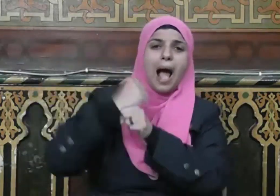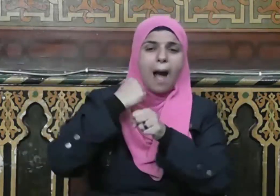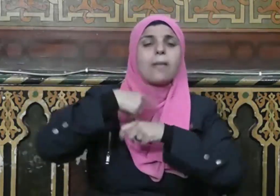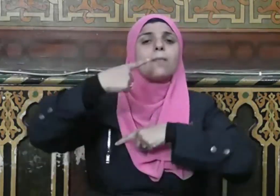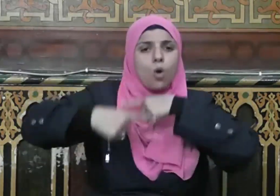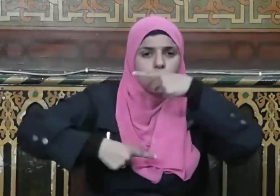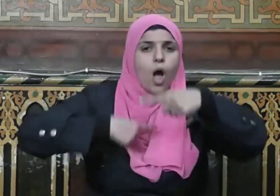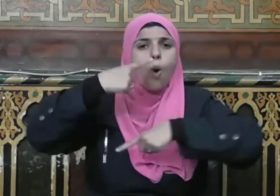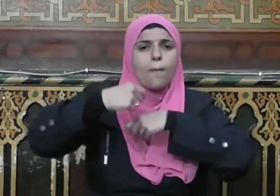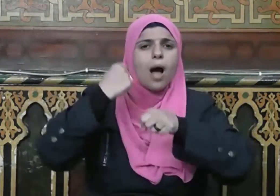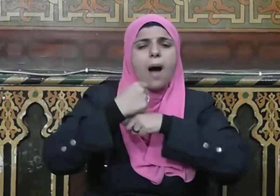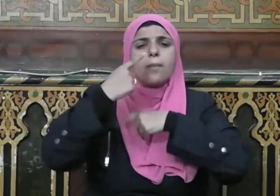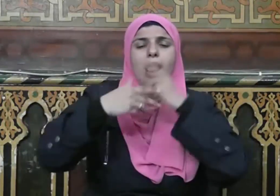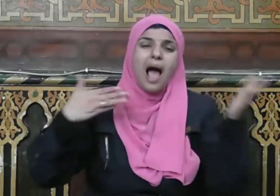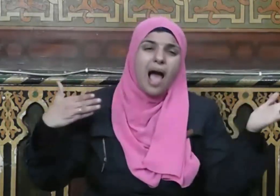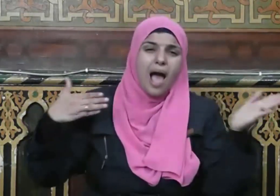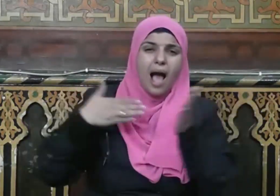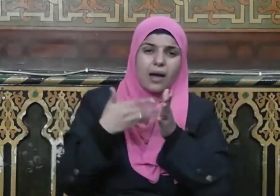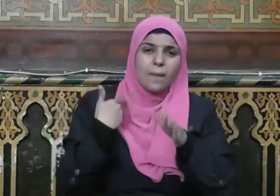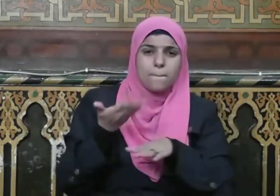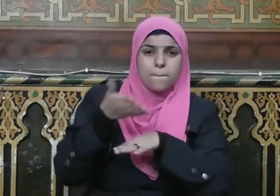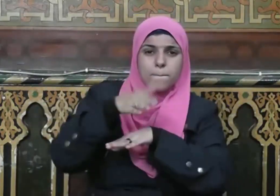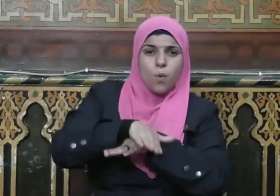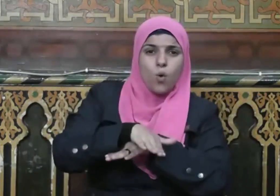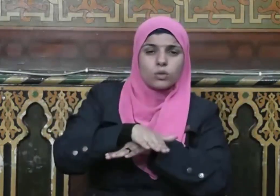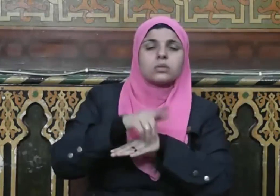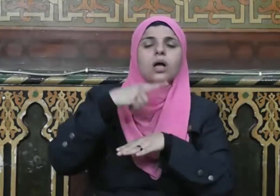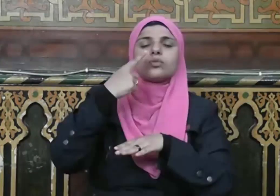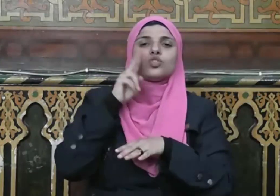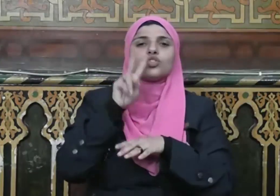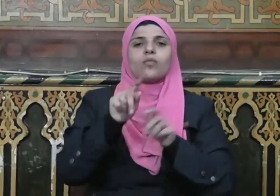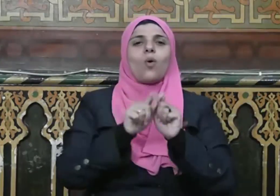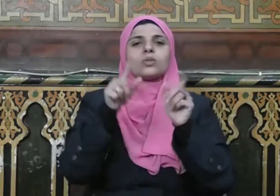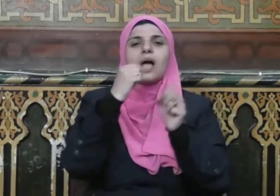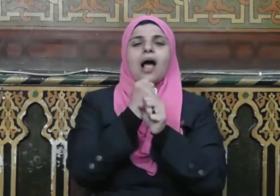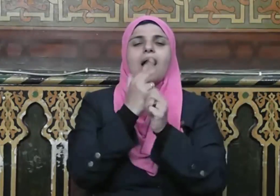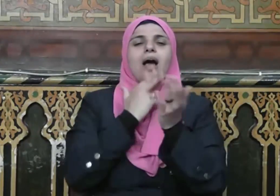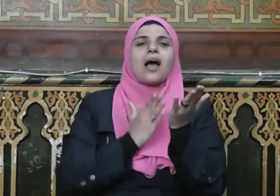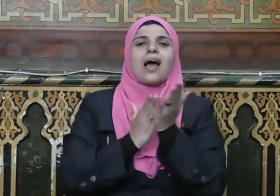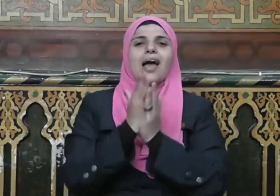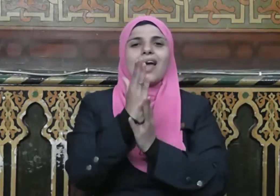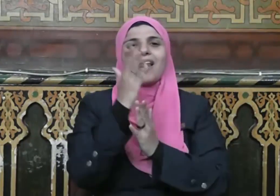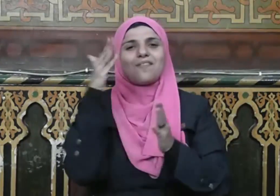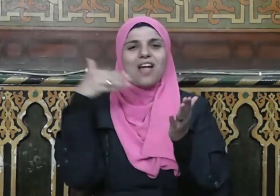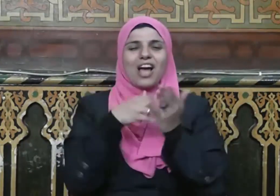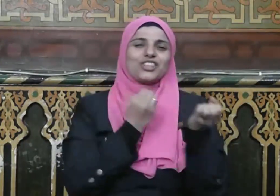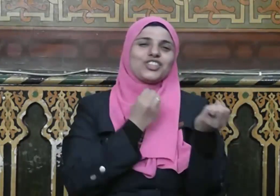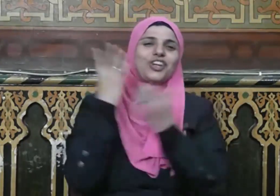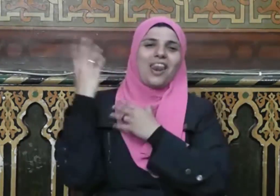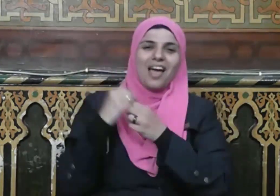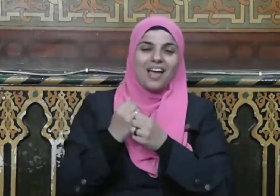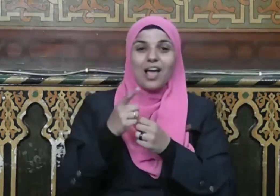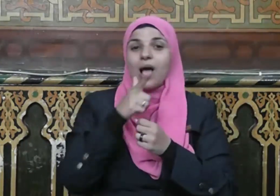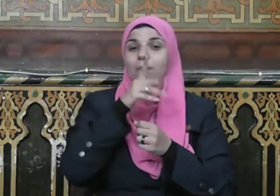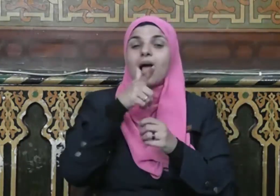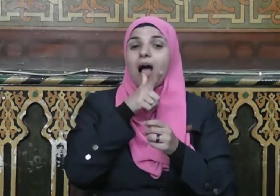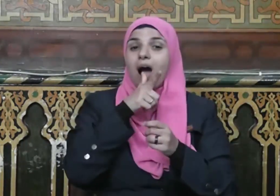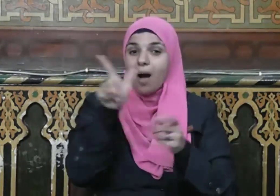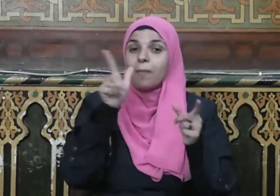حتى الموت علامة على حسن الخاتمة كما أخبرنا النبي صلى